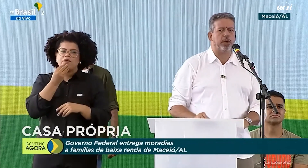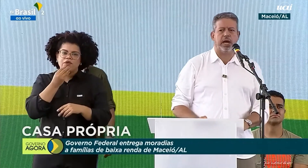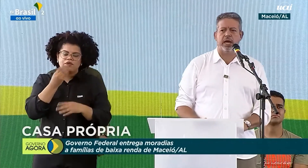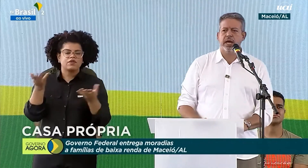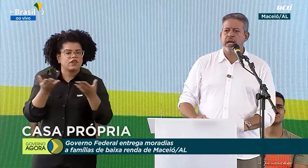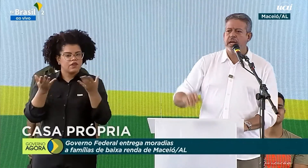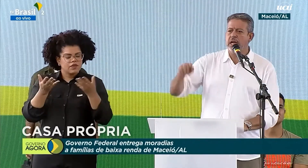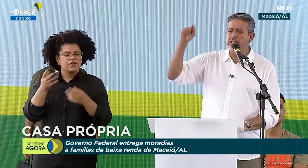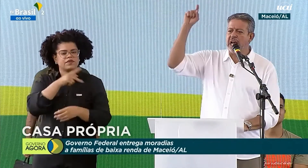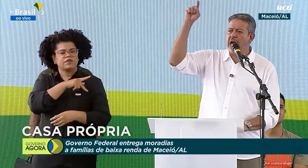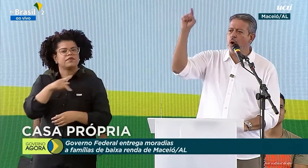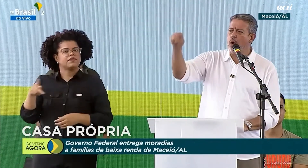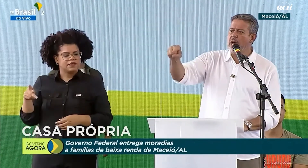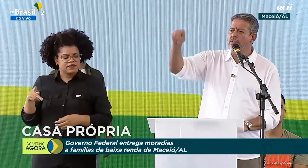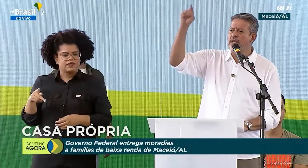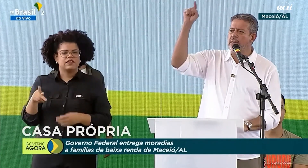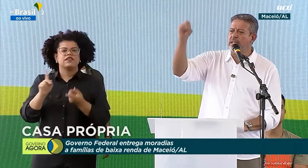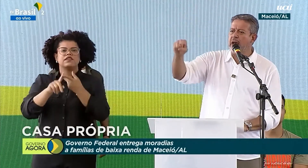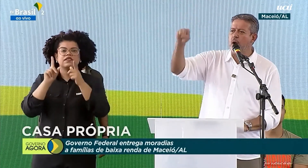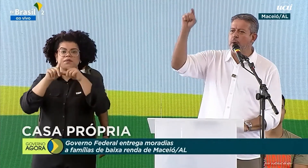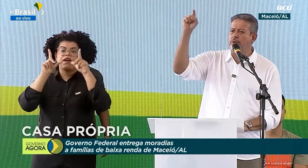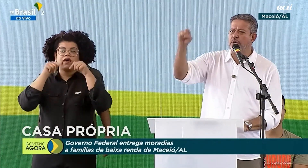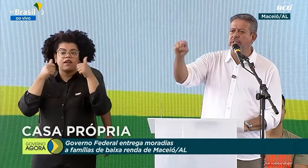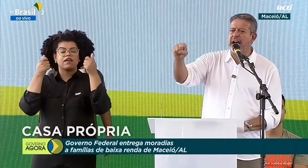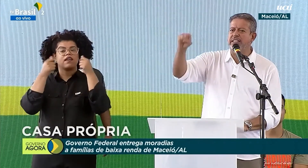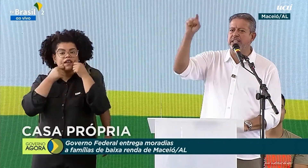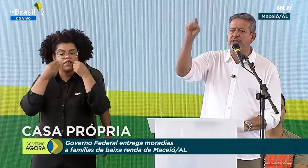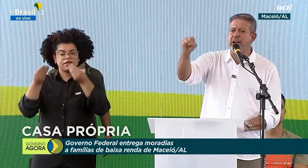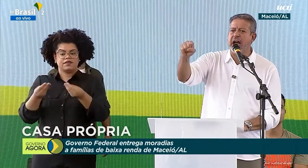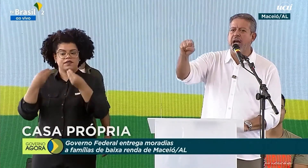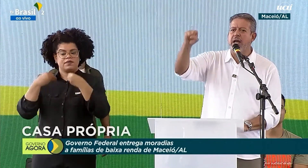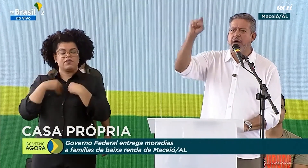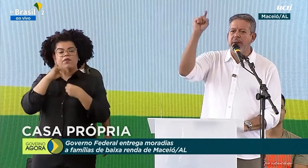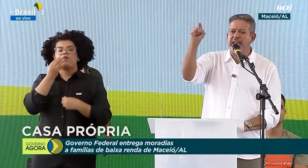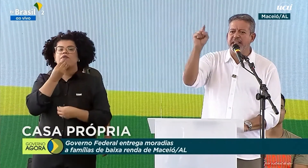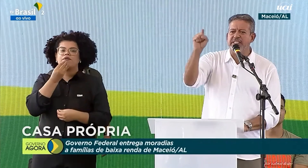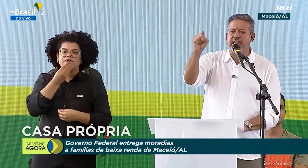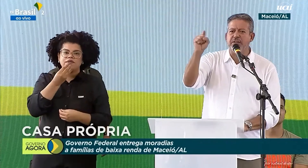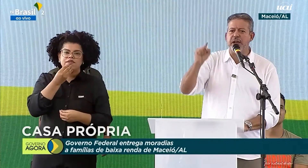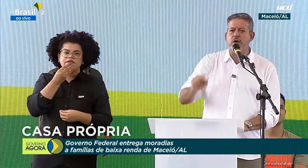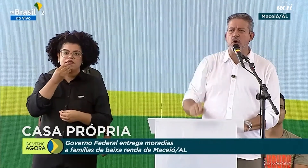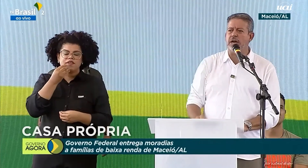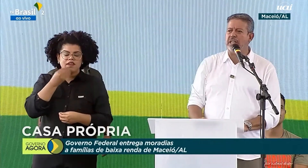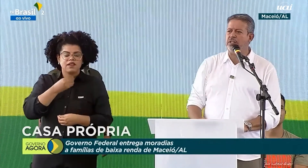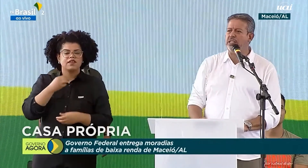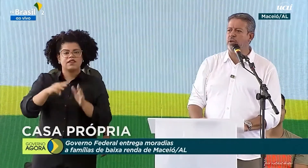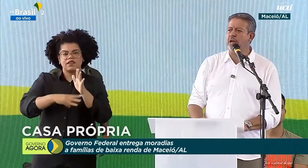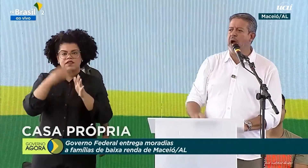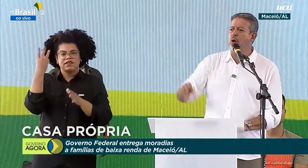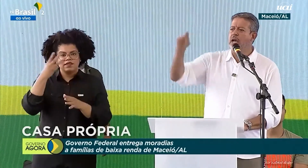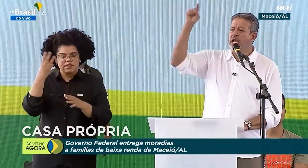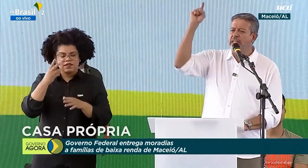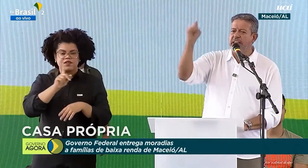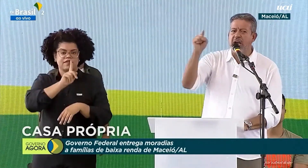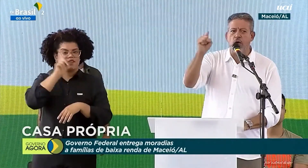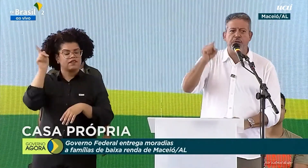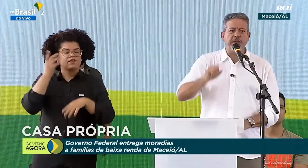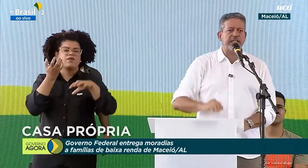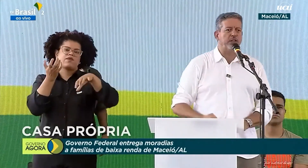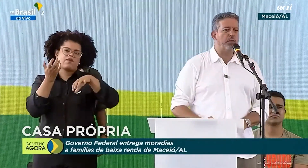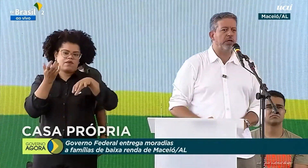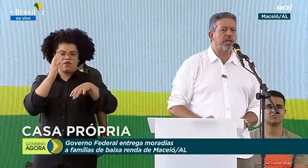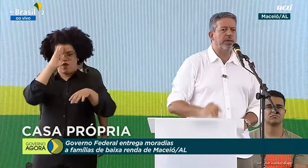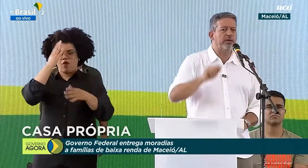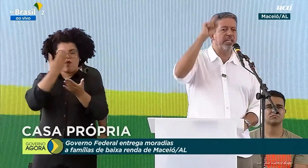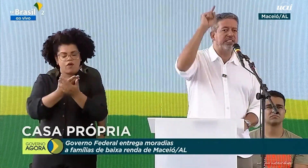da República. E aos alagoanos que me deram a oportunidade de estar pela terceira vez no Congresso Nacional e ter a